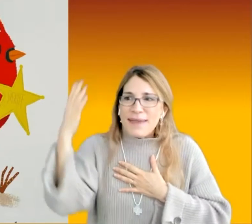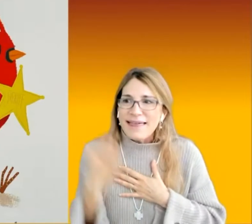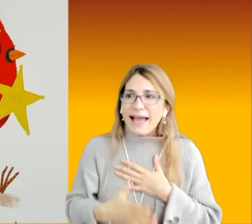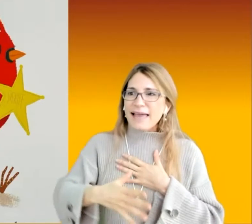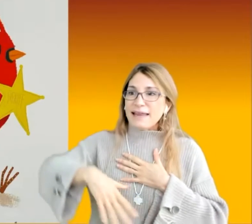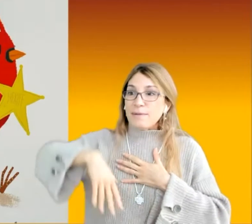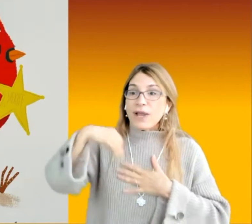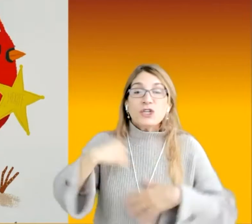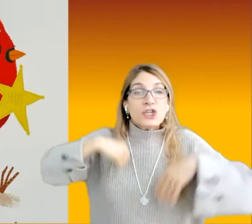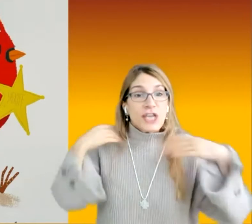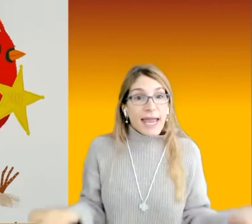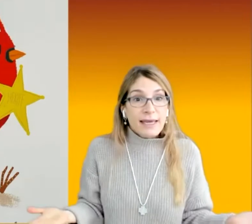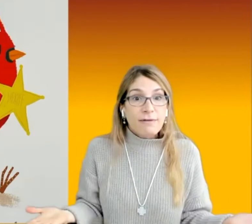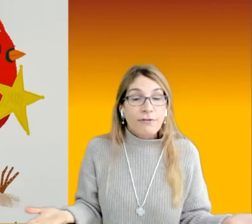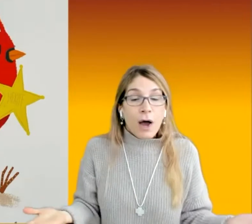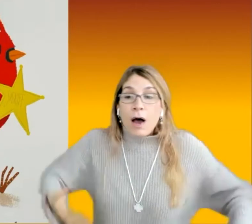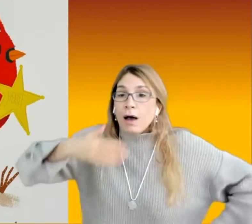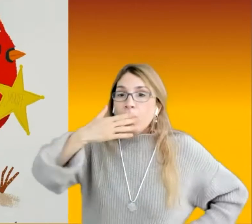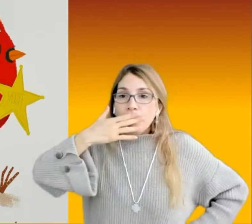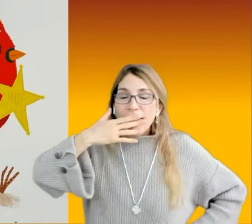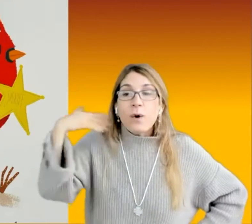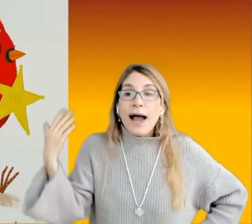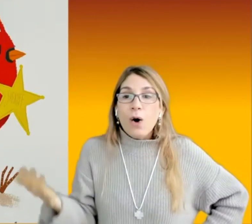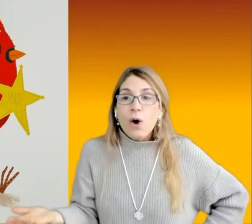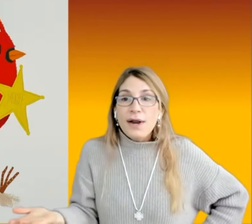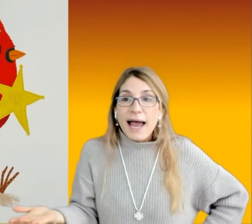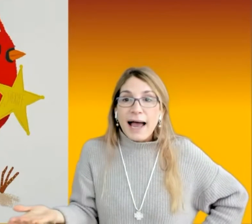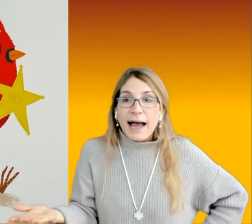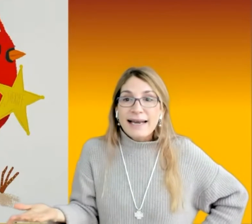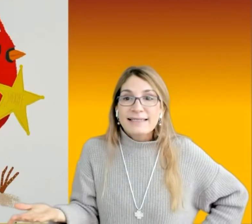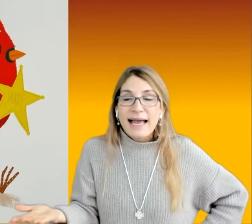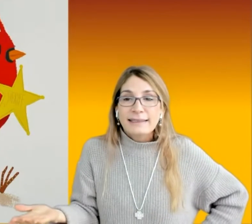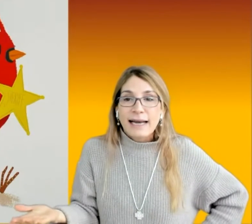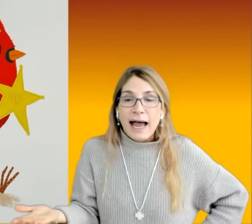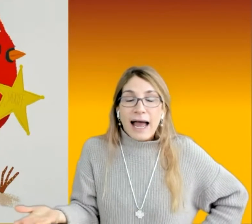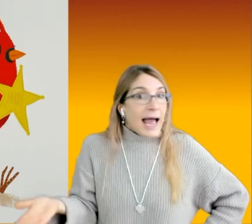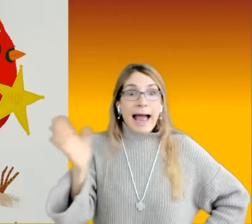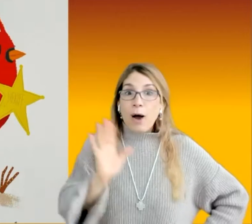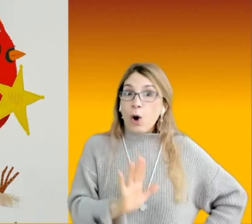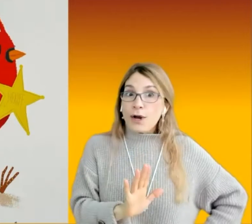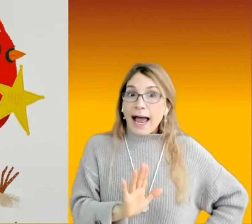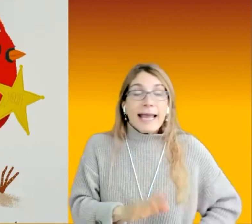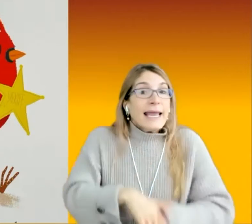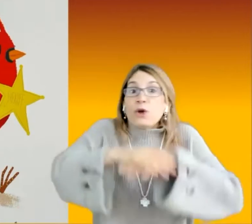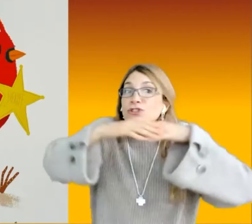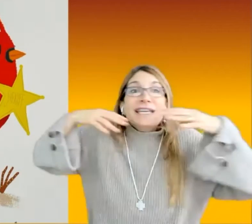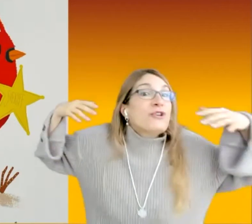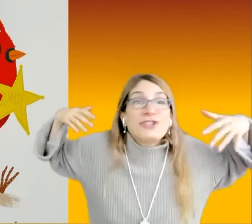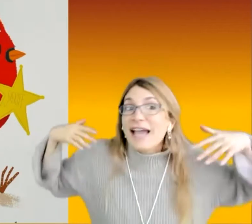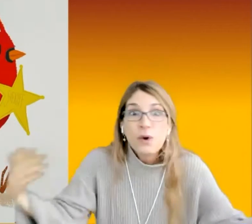medalla del buen sheriff. Pero ahora, Alessandra, ahora que los niños ya